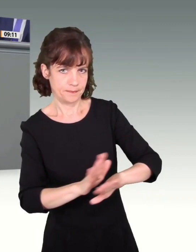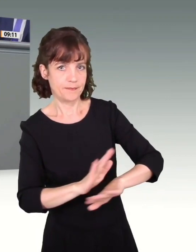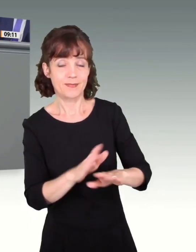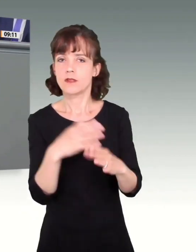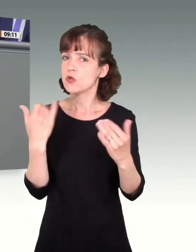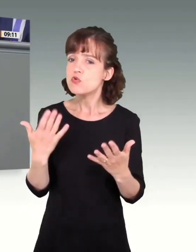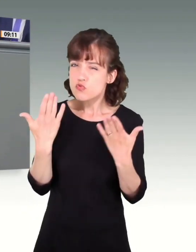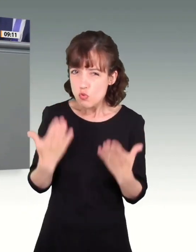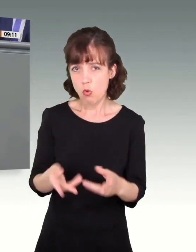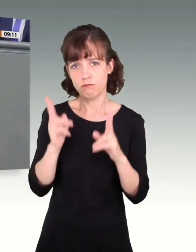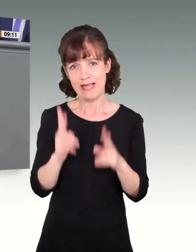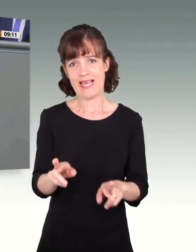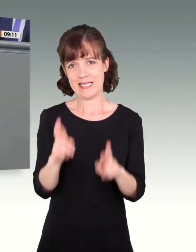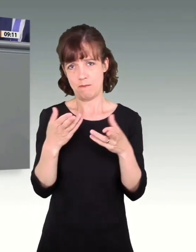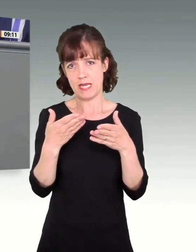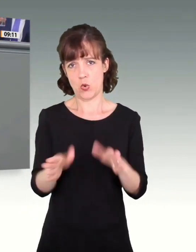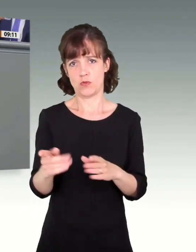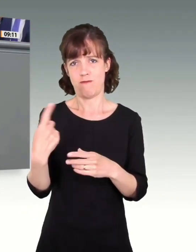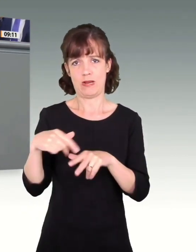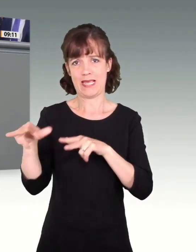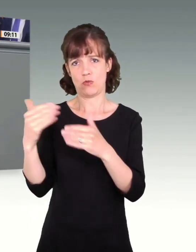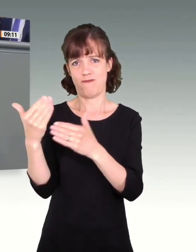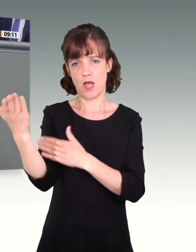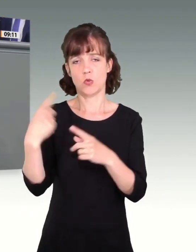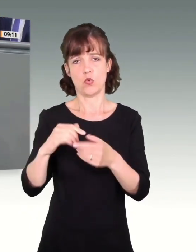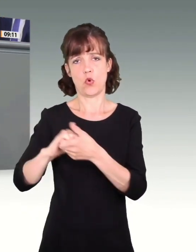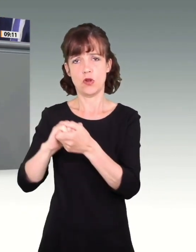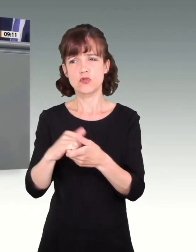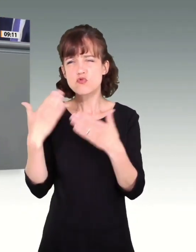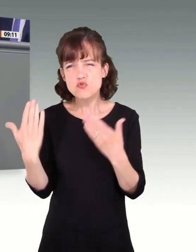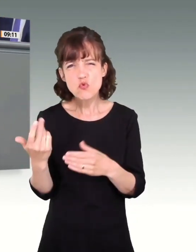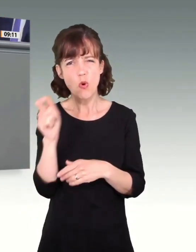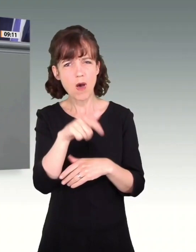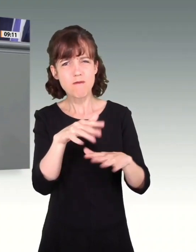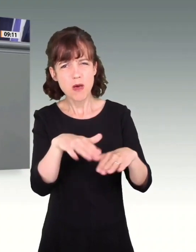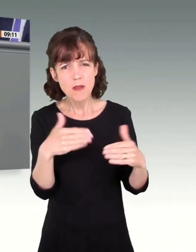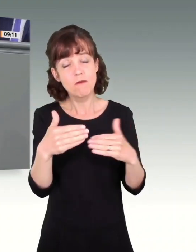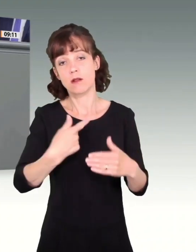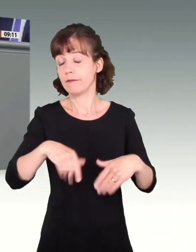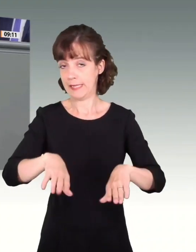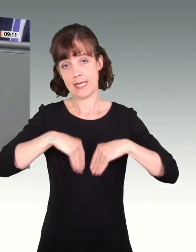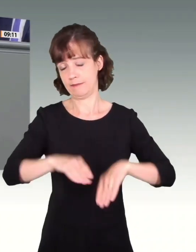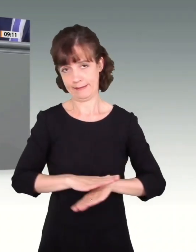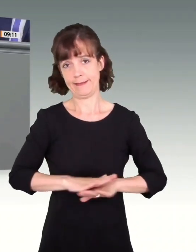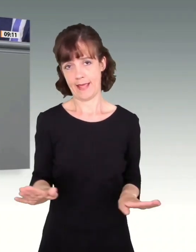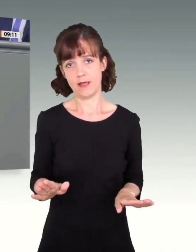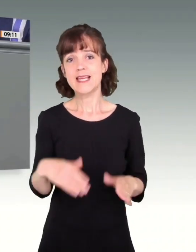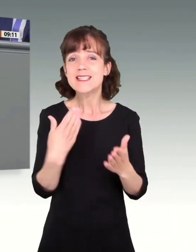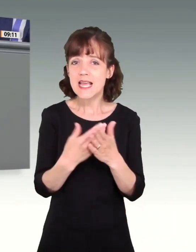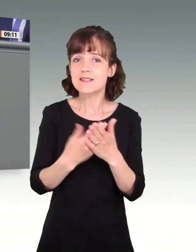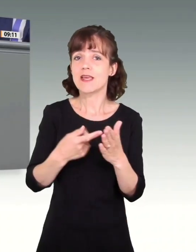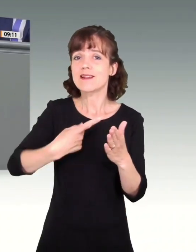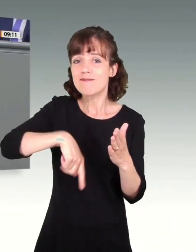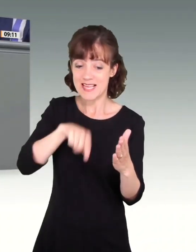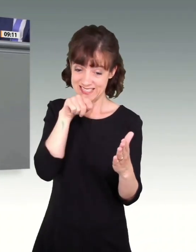Respektlosigkeit der Regierung und der Koalition gegenüber dem Parlament, die wir nicht akzeptieren werden. Deswegen werden